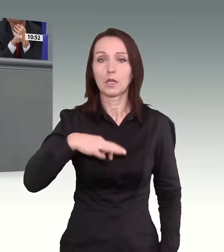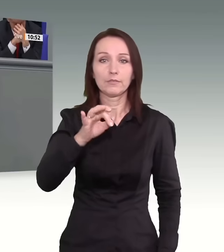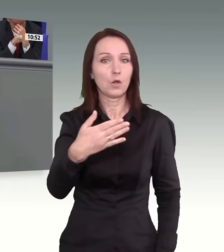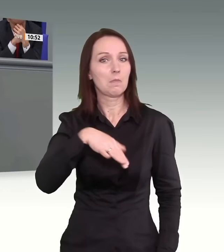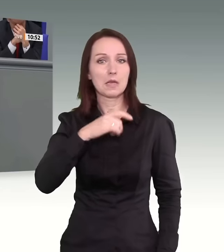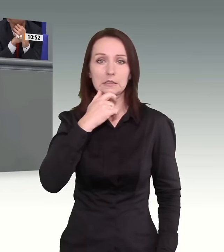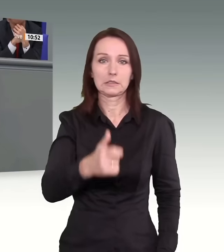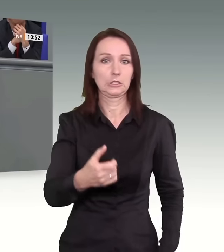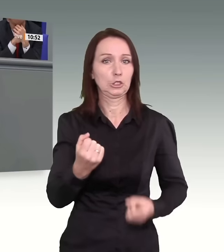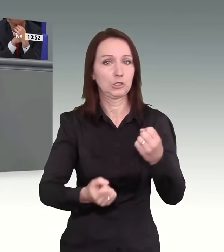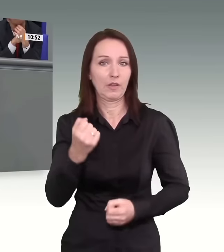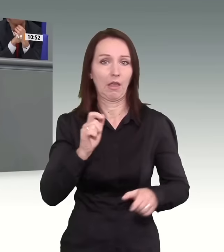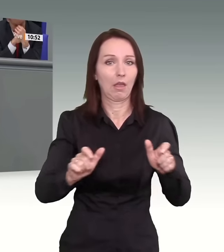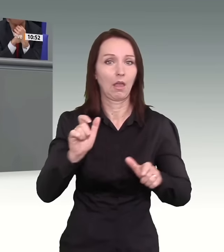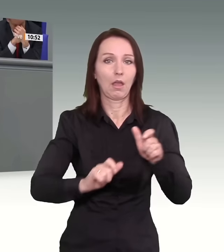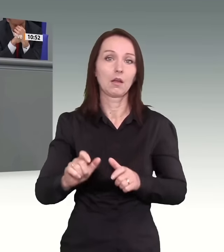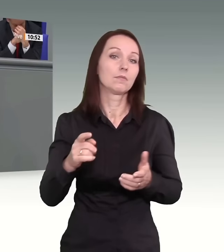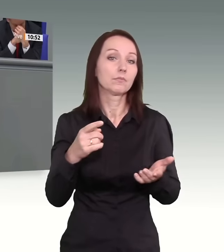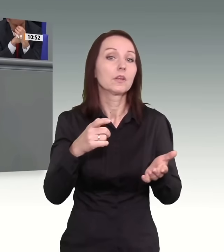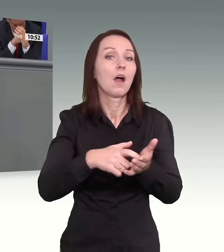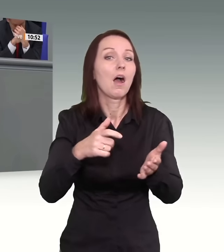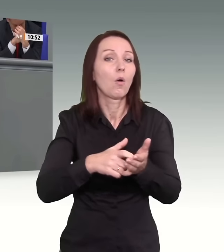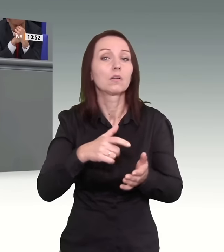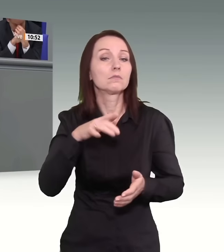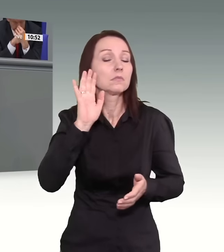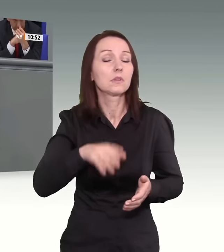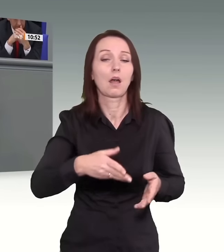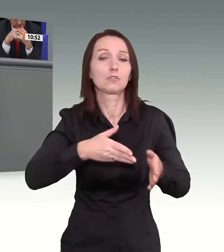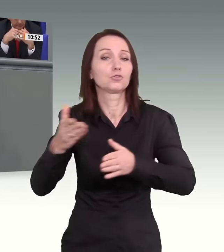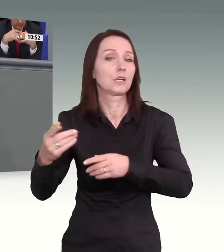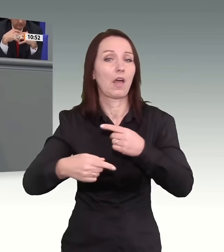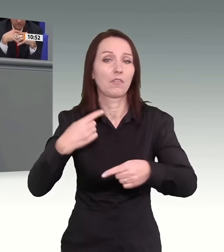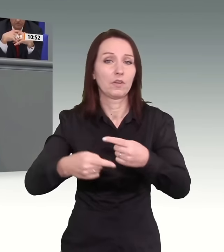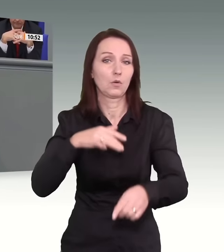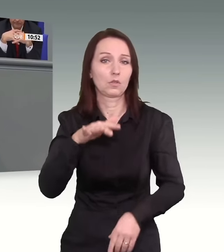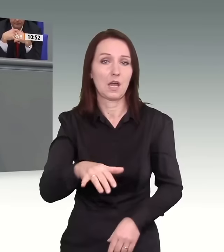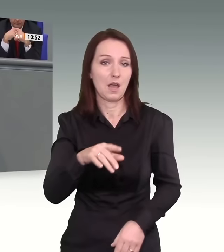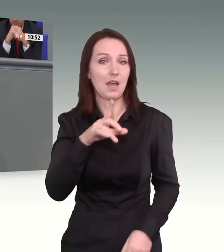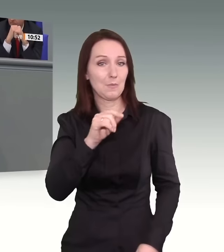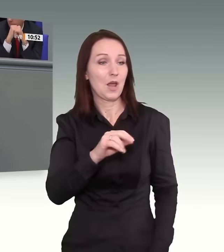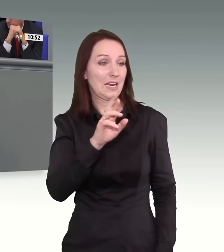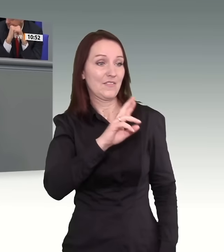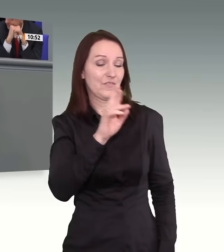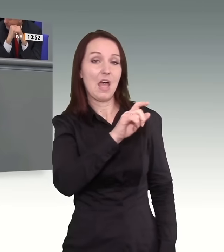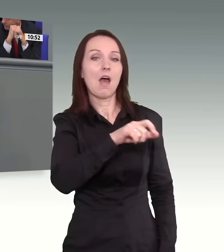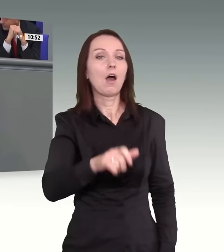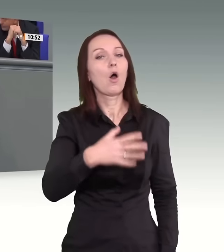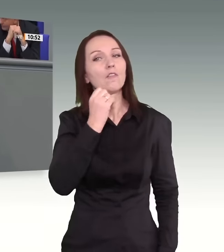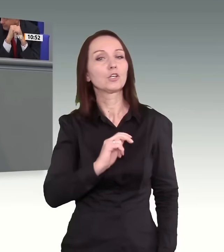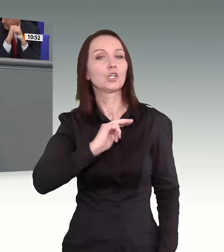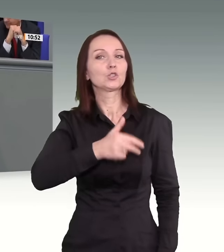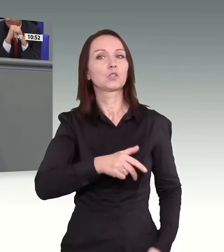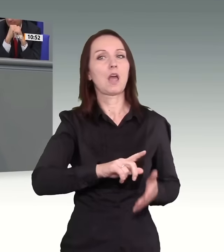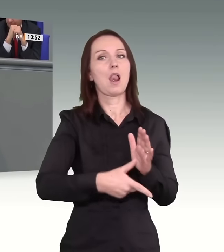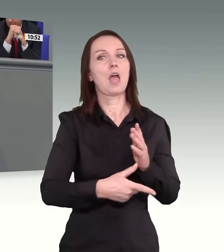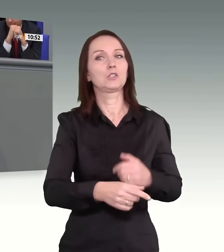auch Fehlentwicklungen gibt. Wir erschweren es denjenigen, die nämlich von den Sozialleistungen nur leben wollen, die nach Deutschland